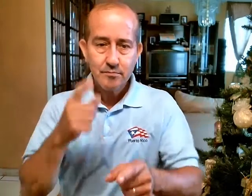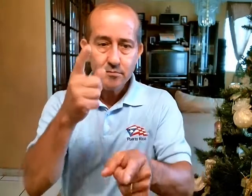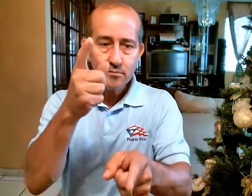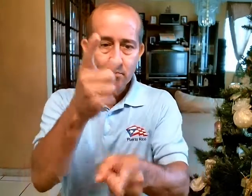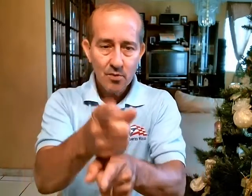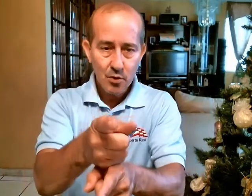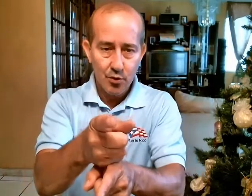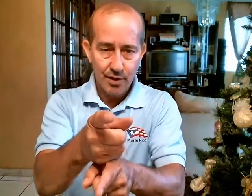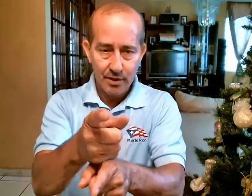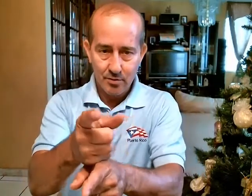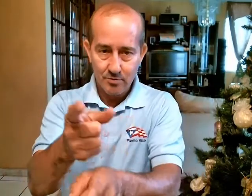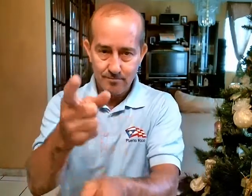Correcto